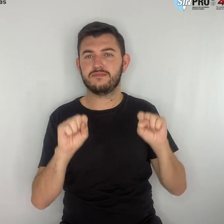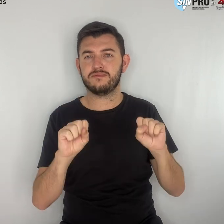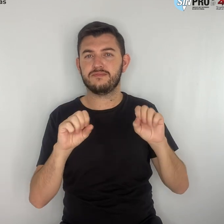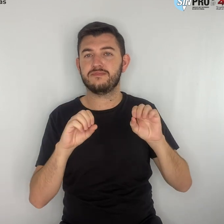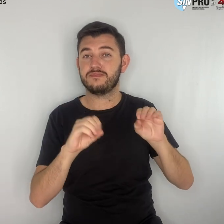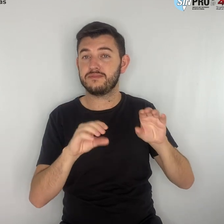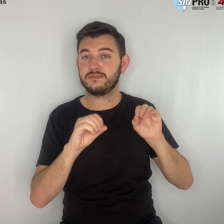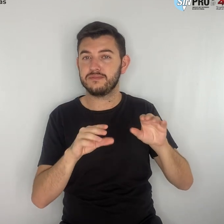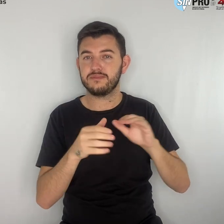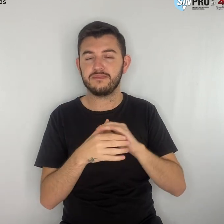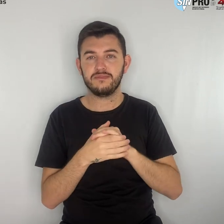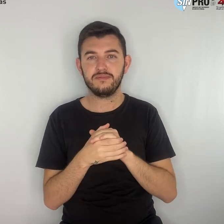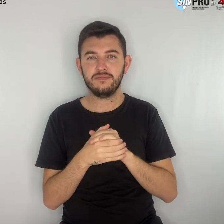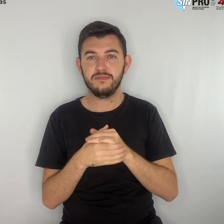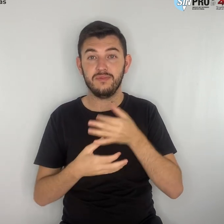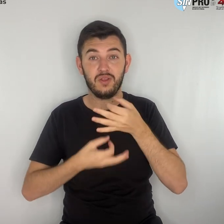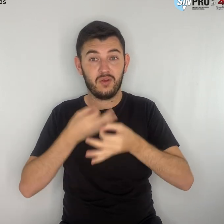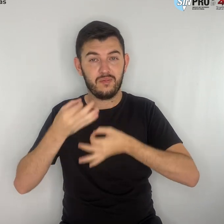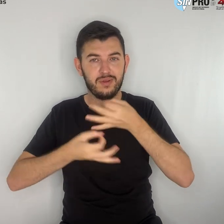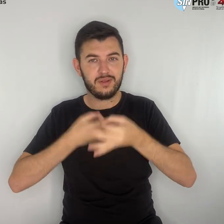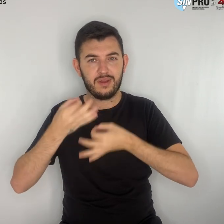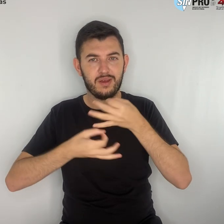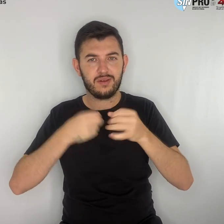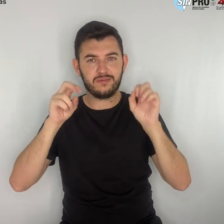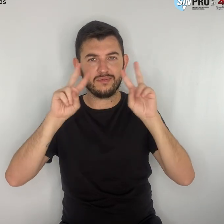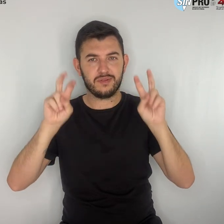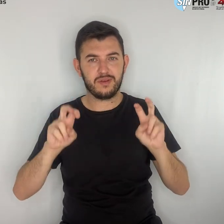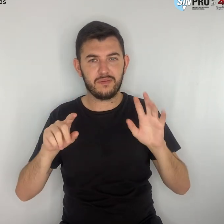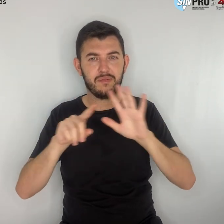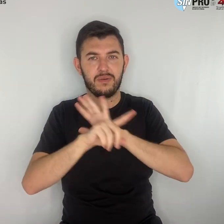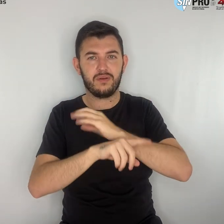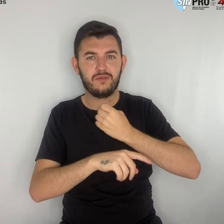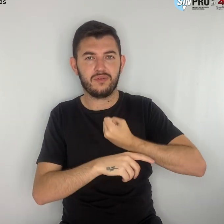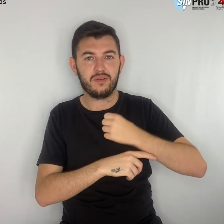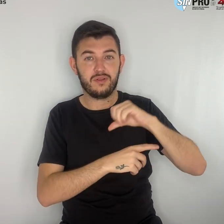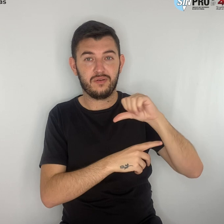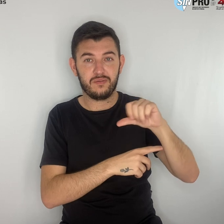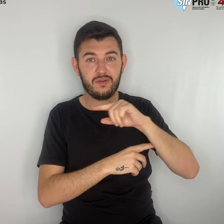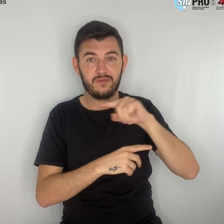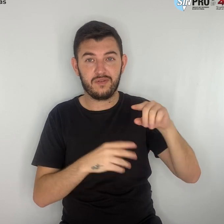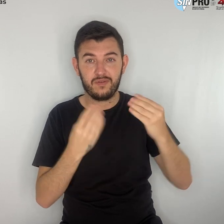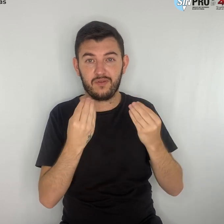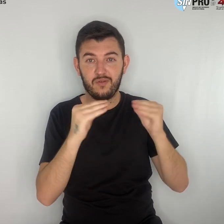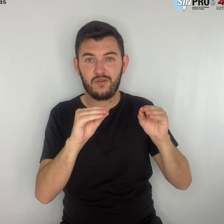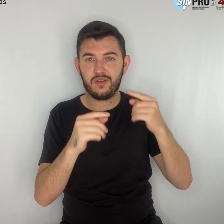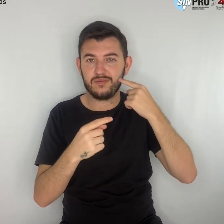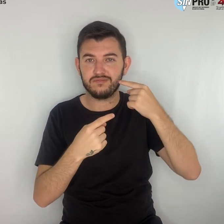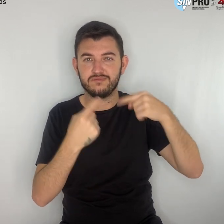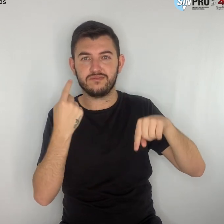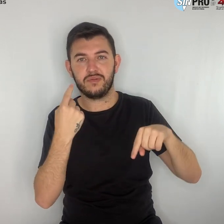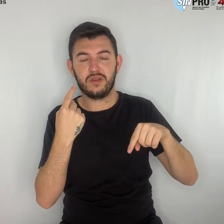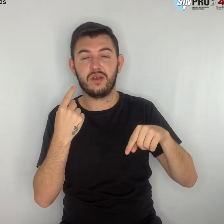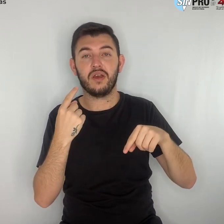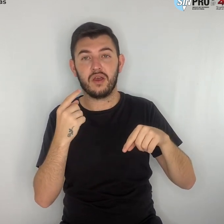Comentário sobre a questão 9. Marcar discordo da proposição. Copie e cole o texto abaixo.